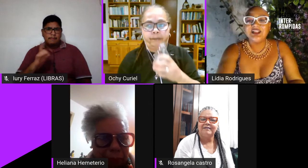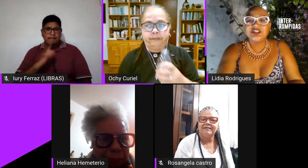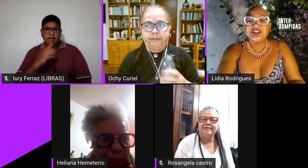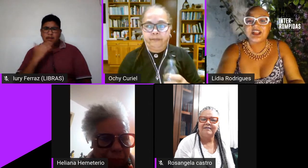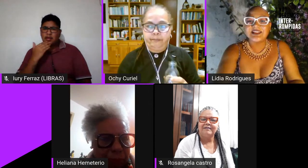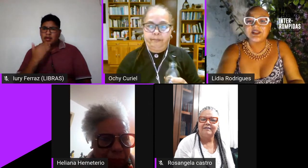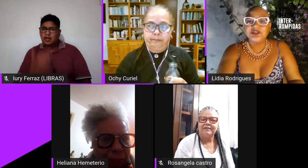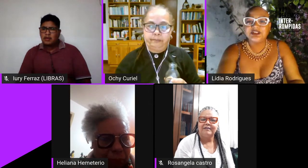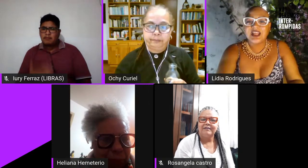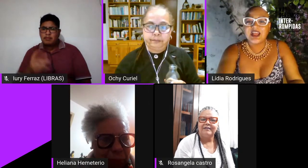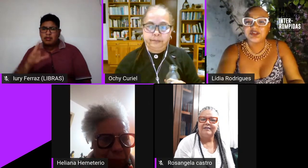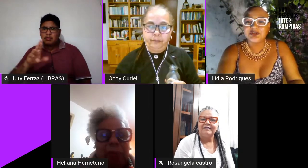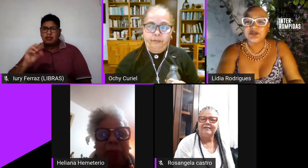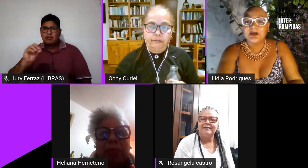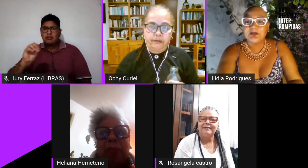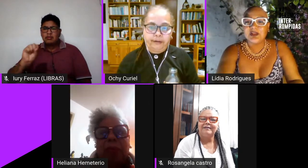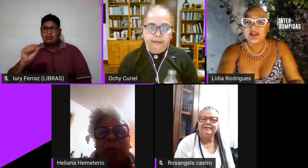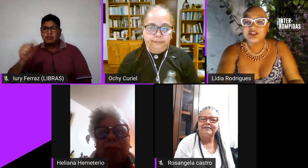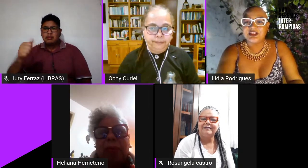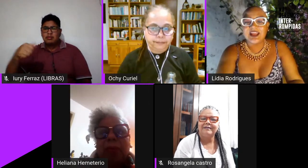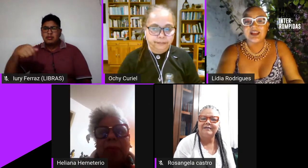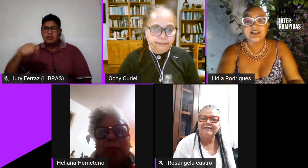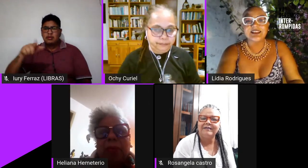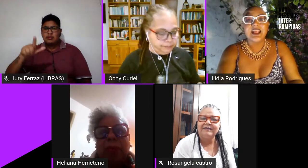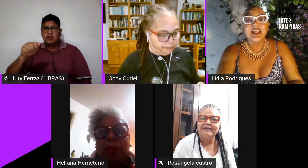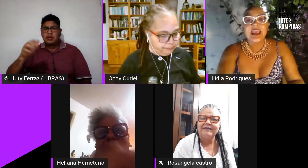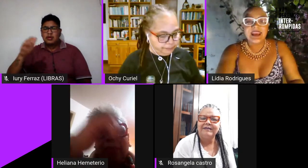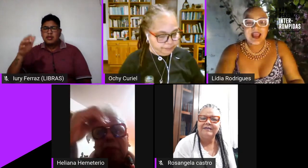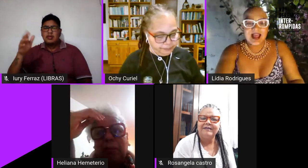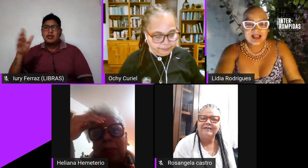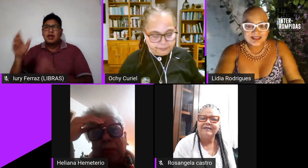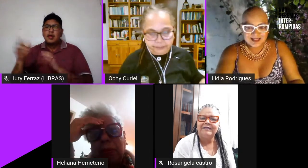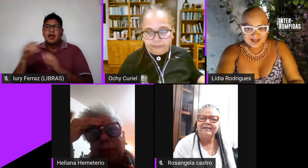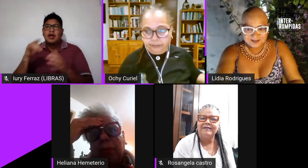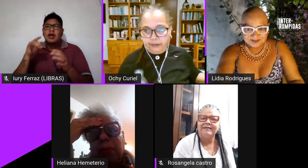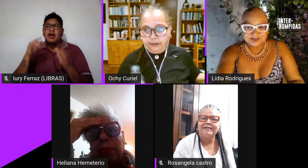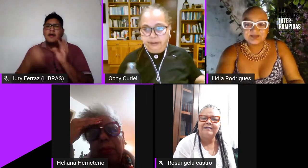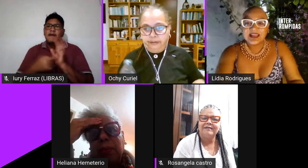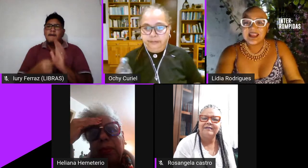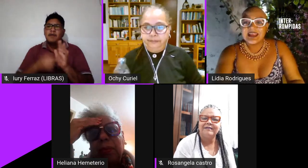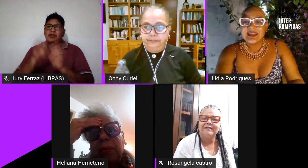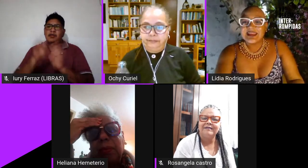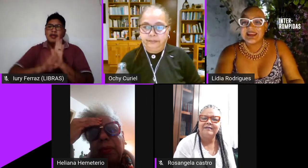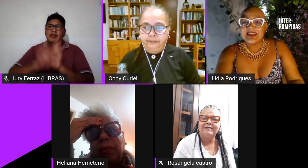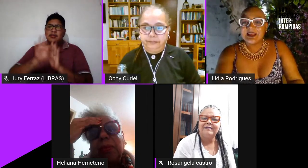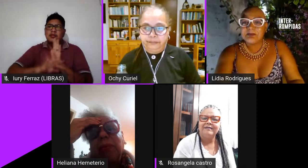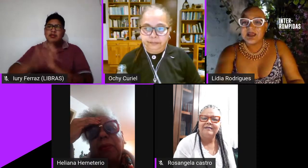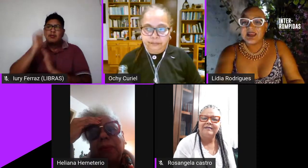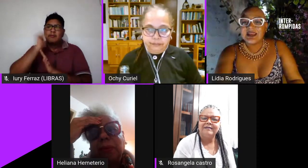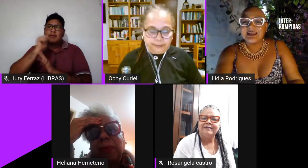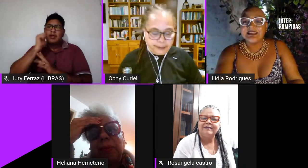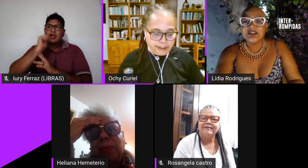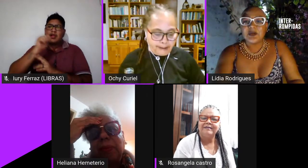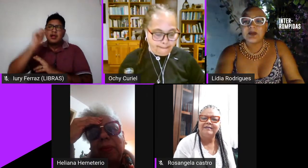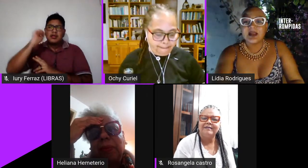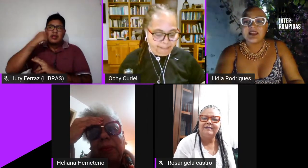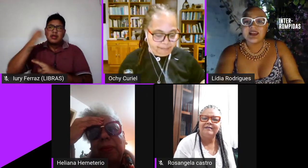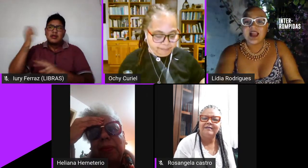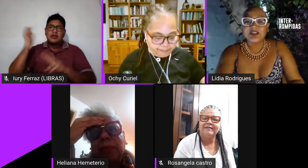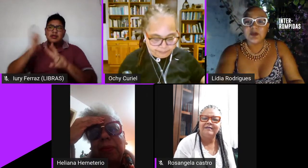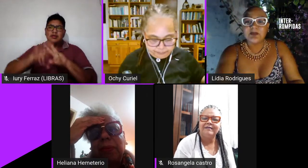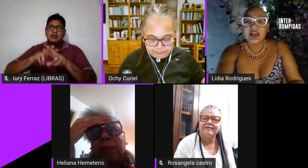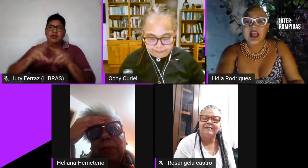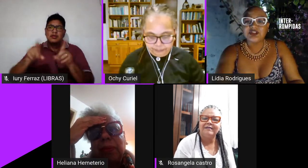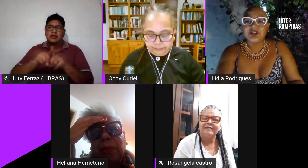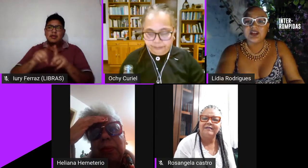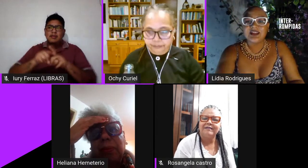Rosangela de indica de texto sobre mujeres negras en cárcere y también sobre